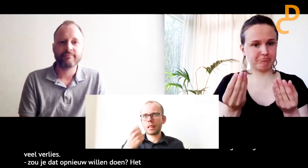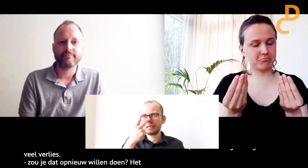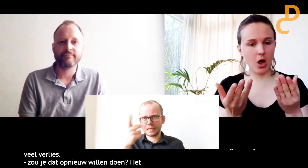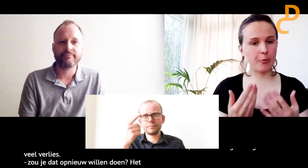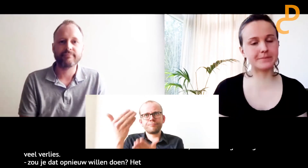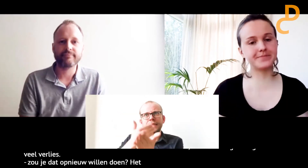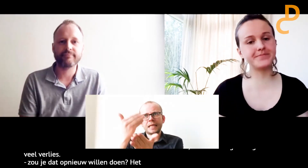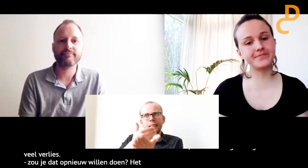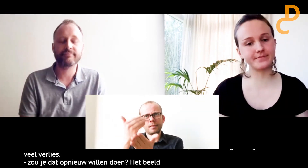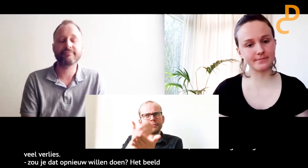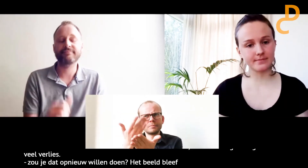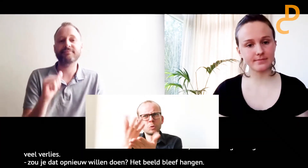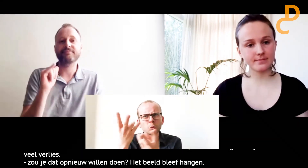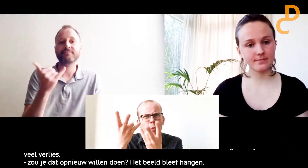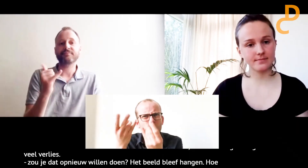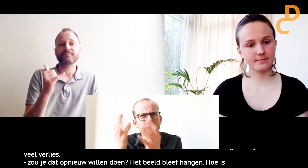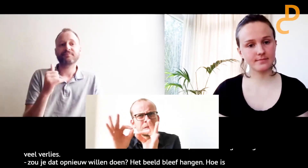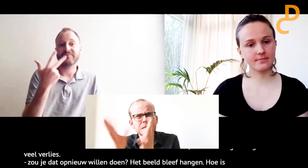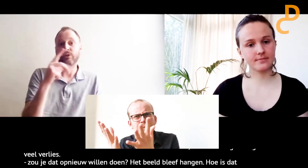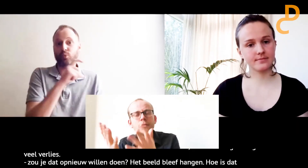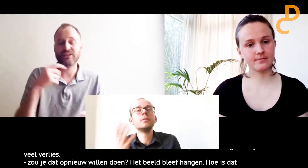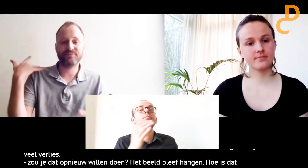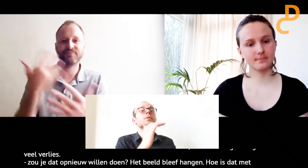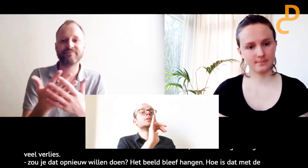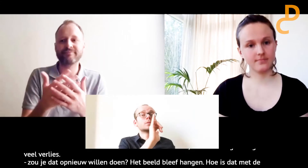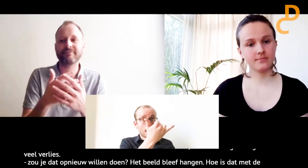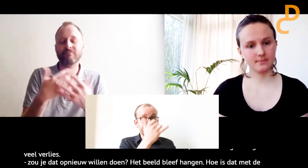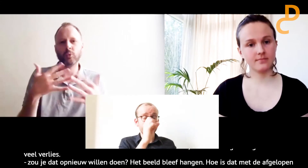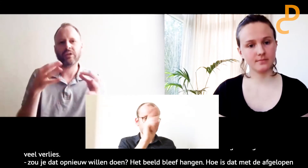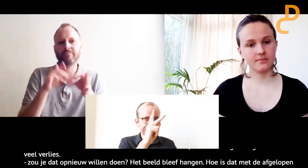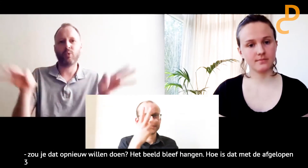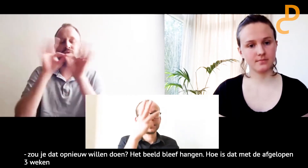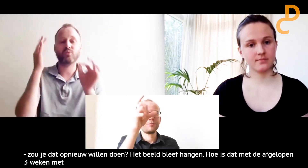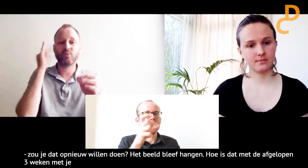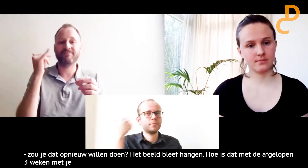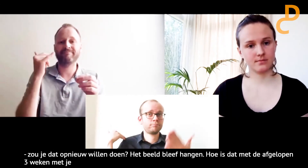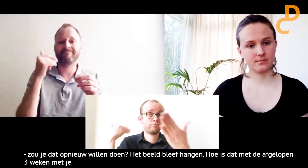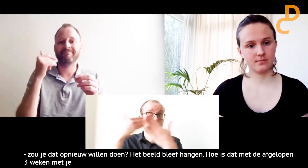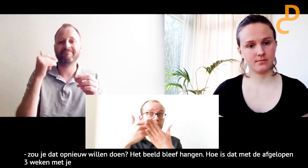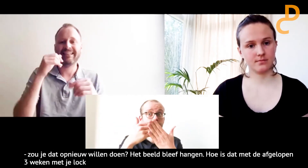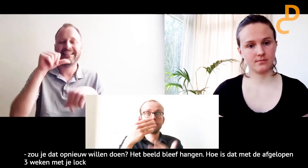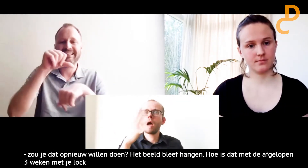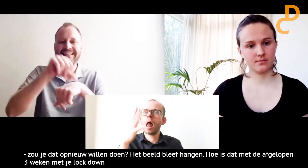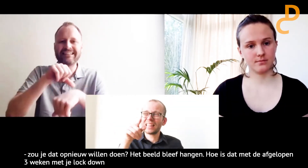Hoe is het nu met de afgelopen drie weken met deze lockdown? Hoe is het met jouw inkomen? Ja, de afgelopen drie weken